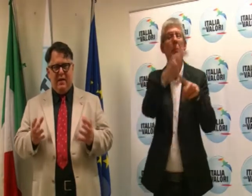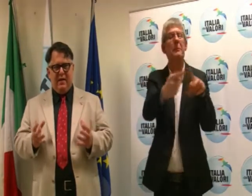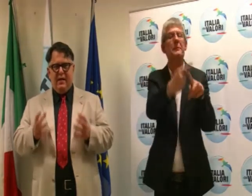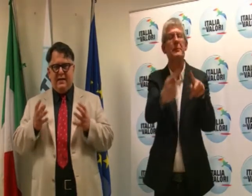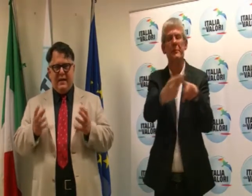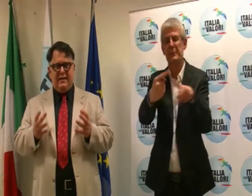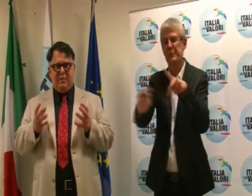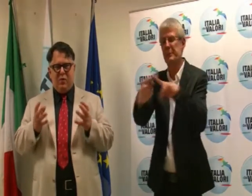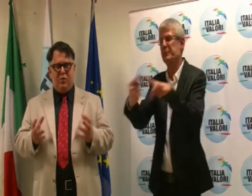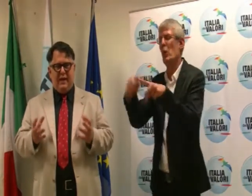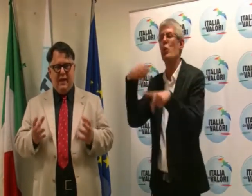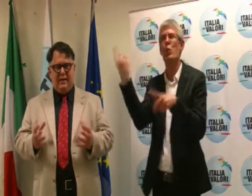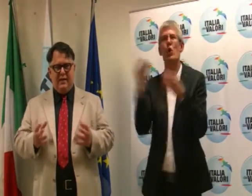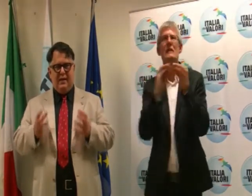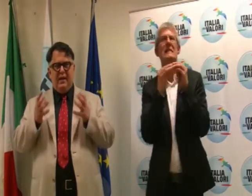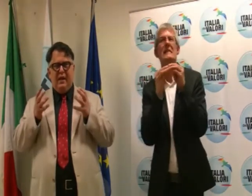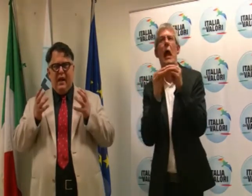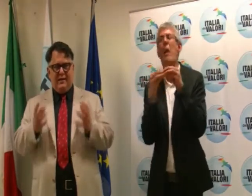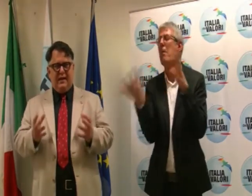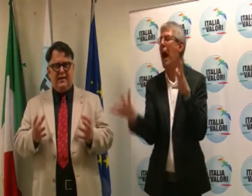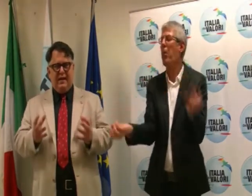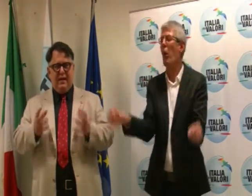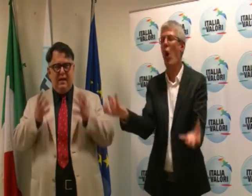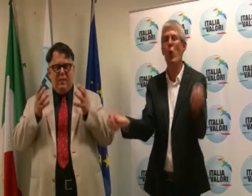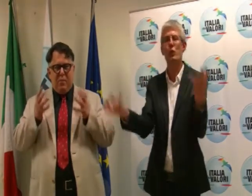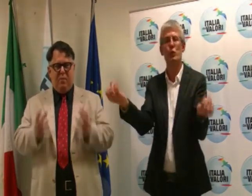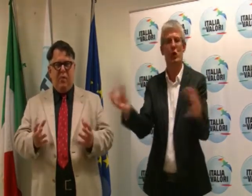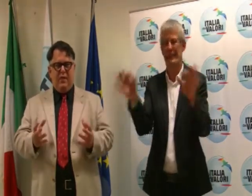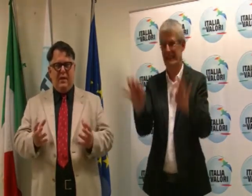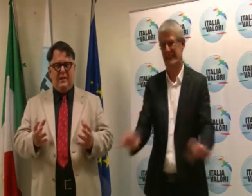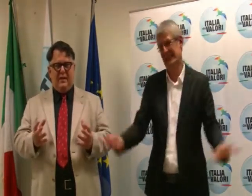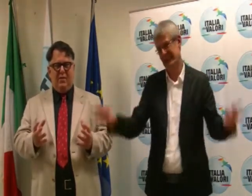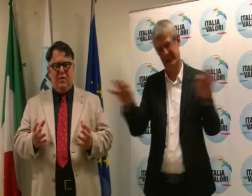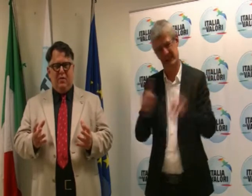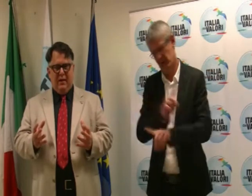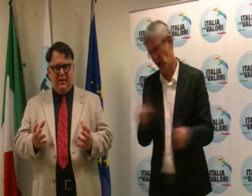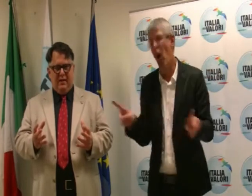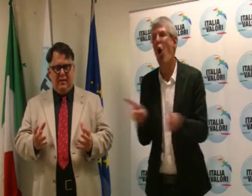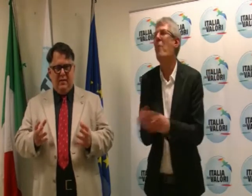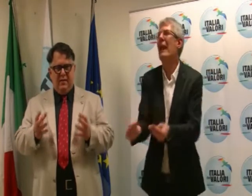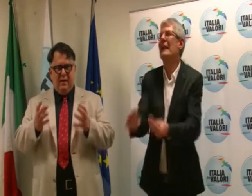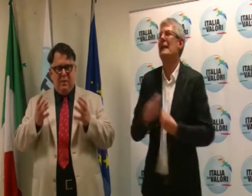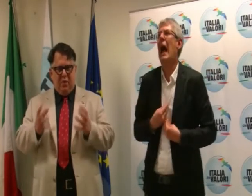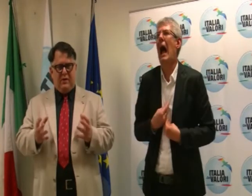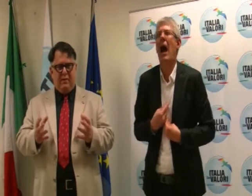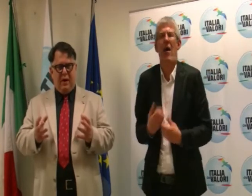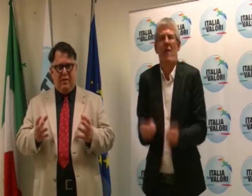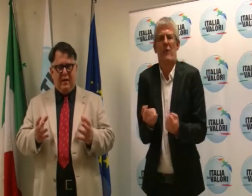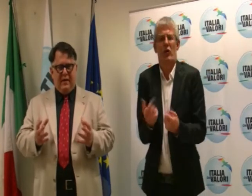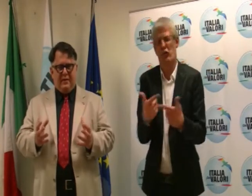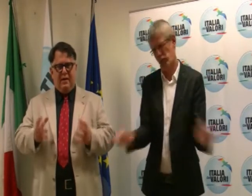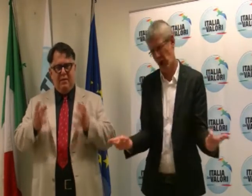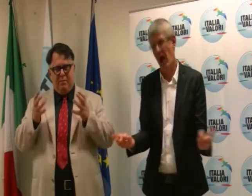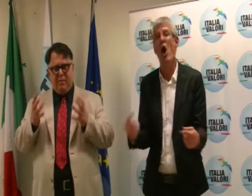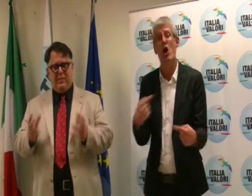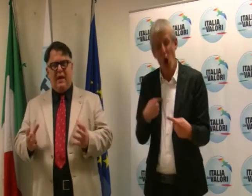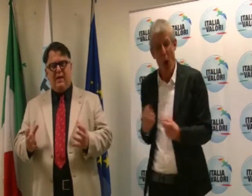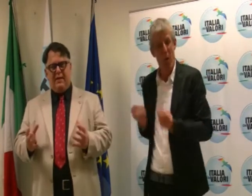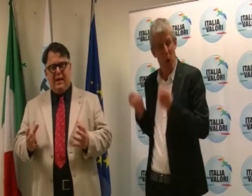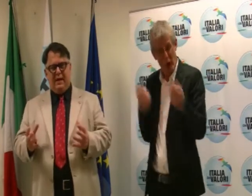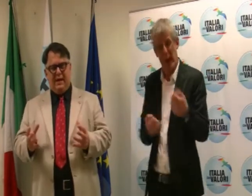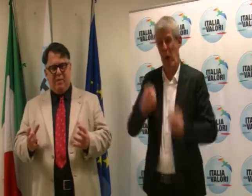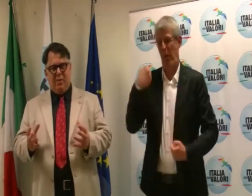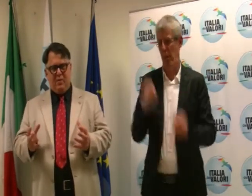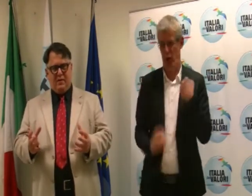il sistema senza produrre niente e senza proporre iniziative concrete. Portiamo la protesta, ma